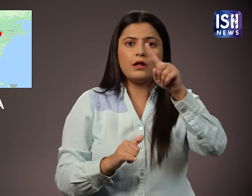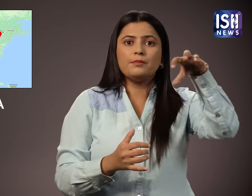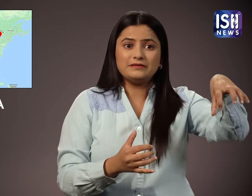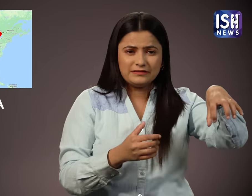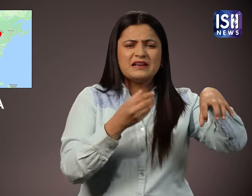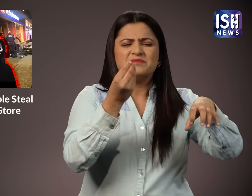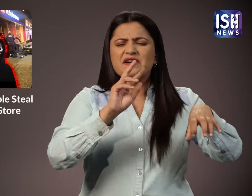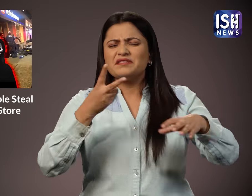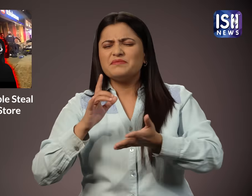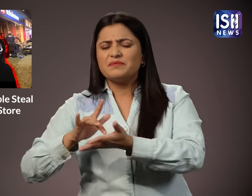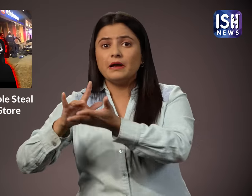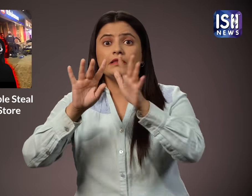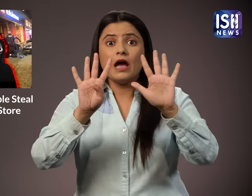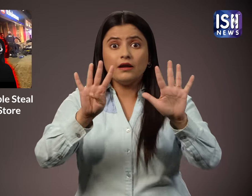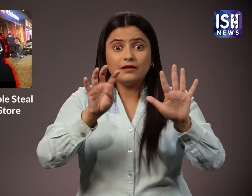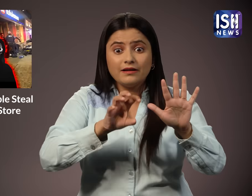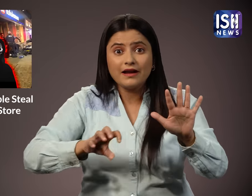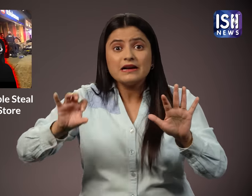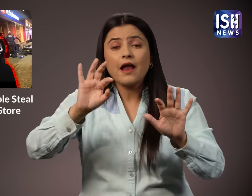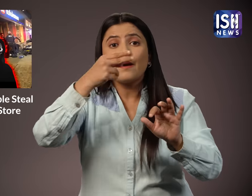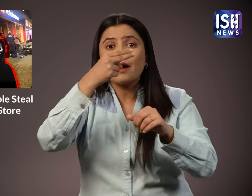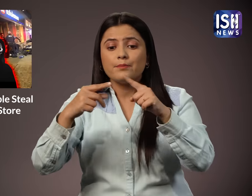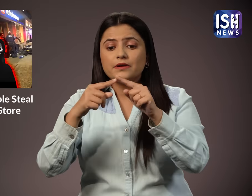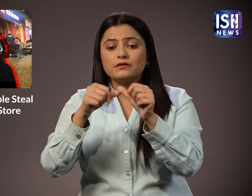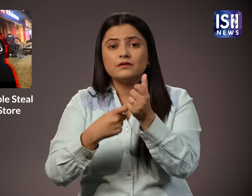तीन सहित नौ स्टोर बंद कर देंगे